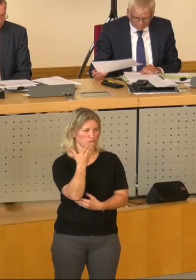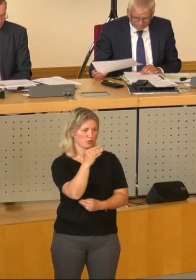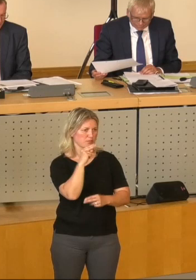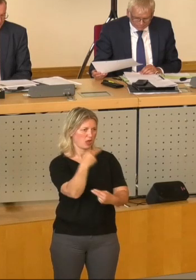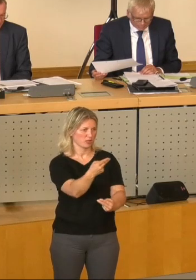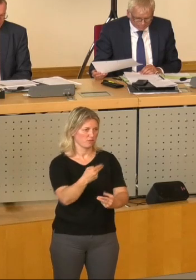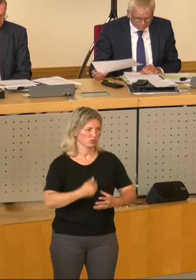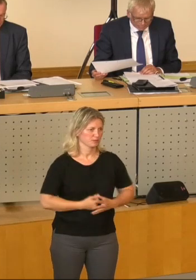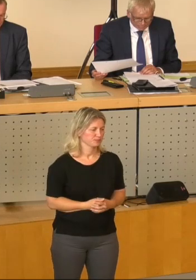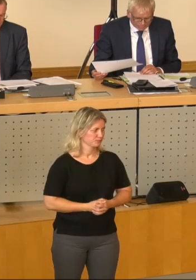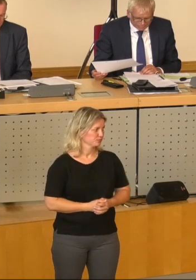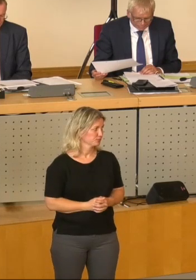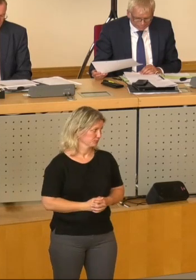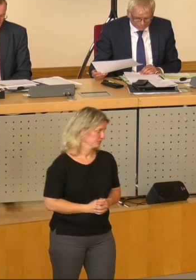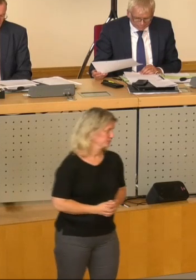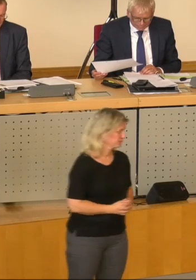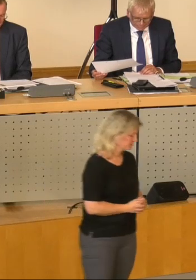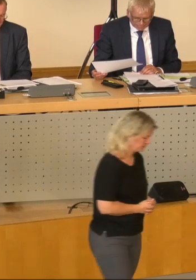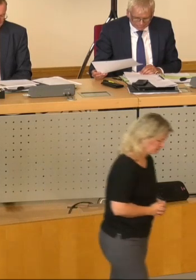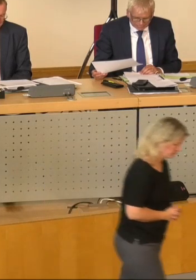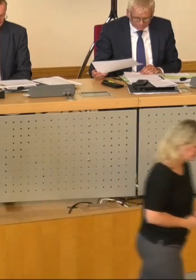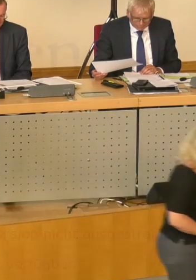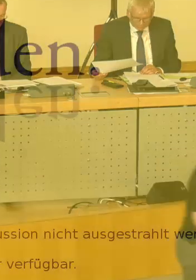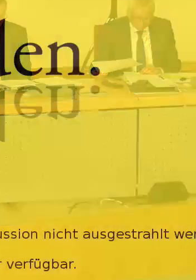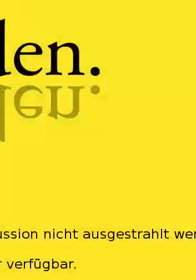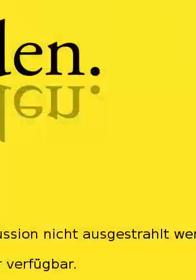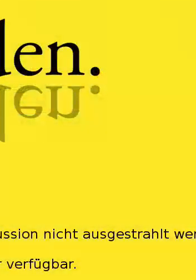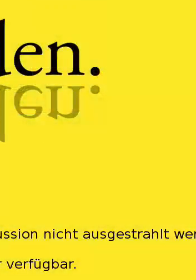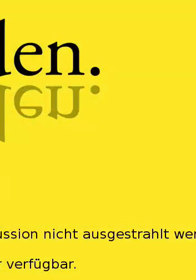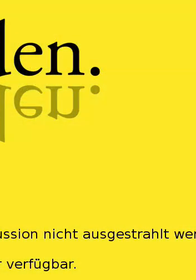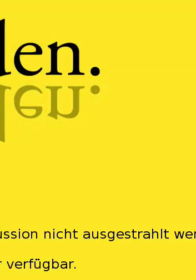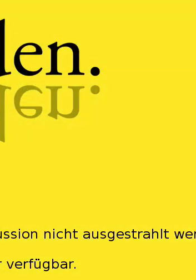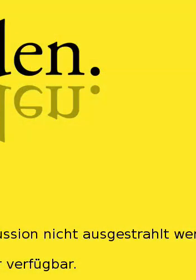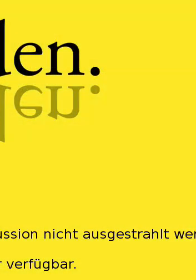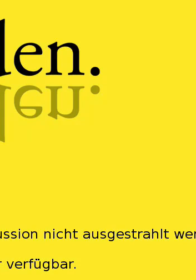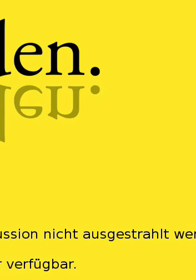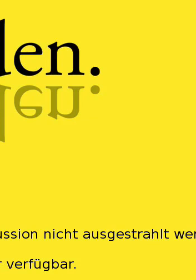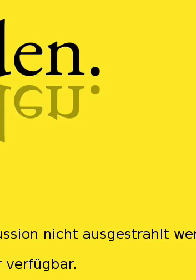hoffentlich zufriedenstellend geben. Bitteschön.